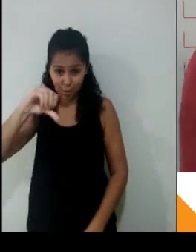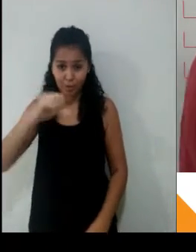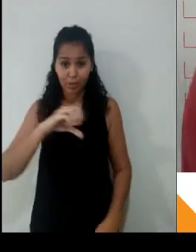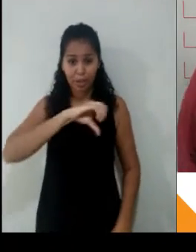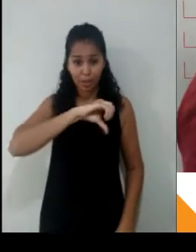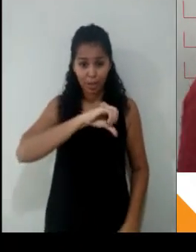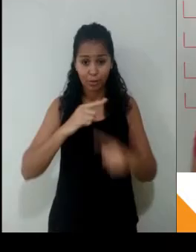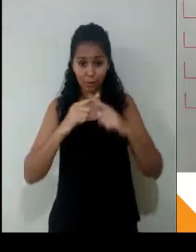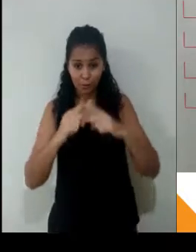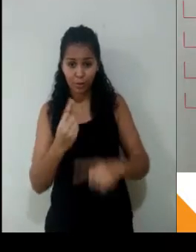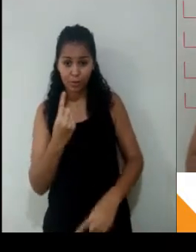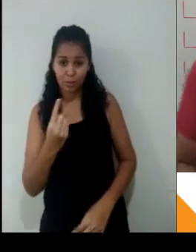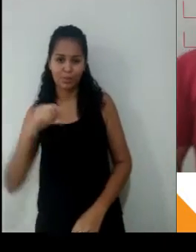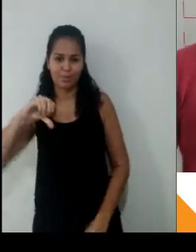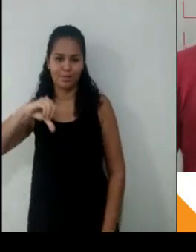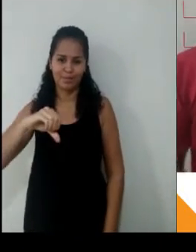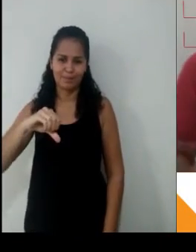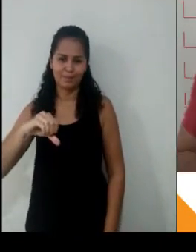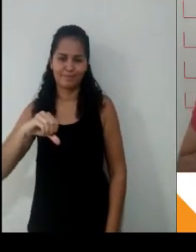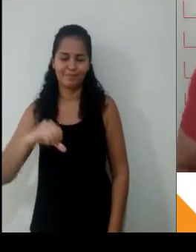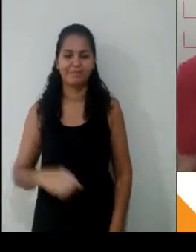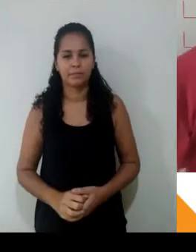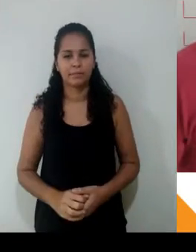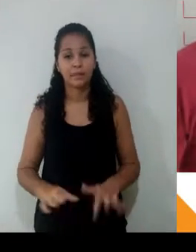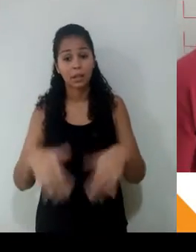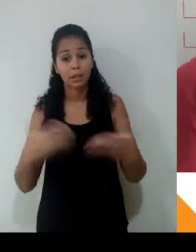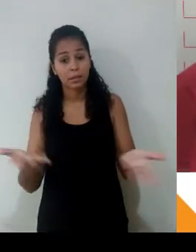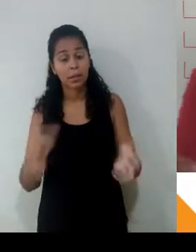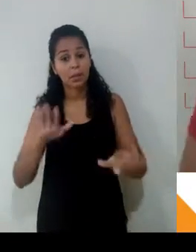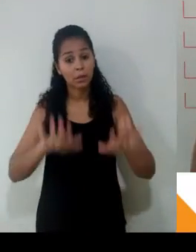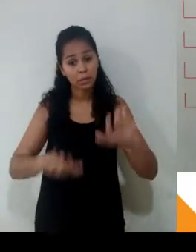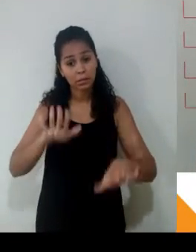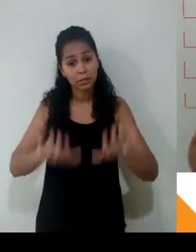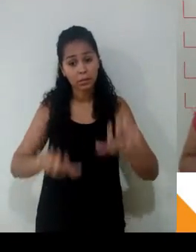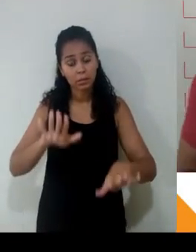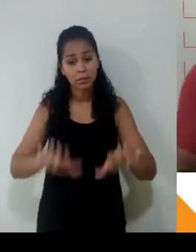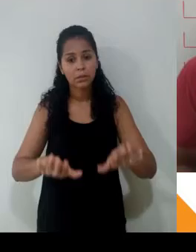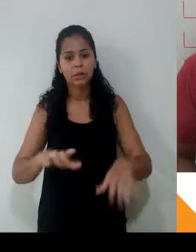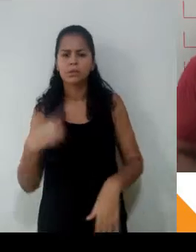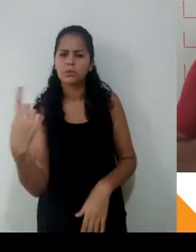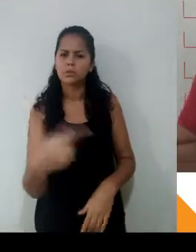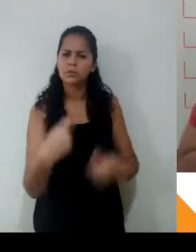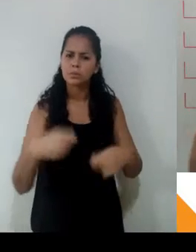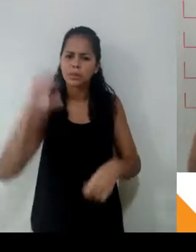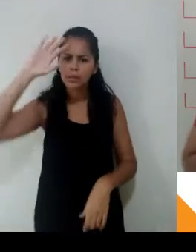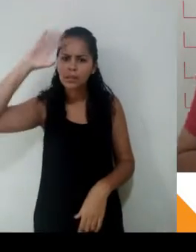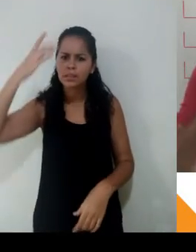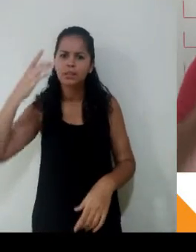Maravilha, queridos? Então, muitas das vezes, a gente vai ter que resolver multiplicando cruzado. Sim, é mais prático. Mas tem algumas